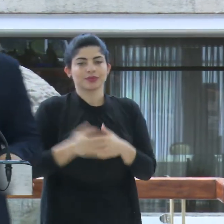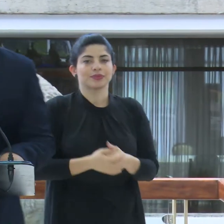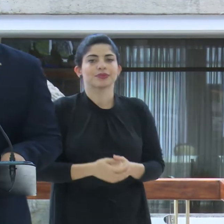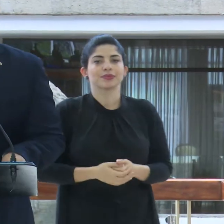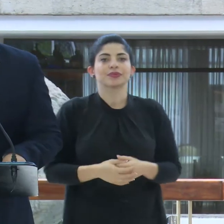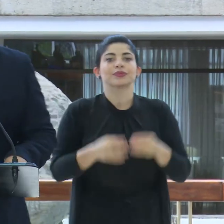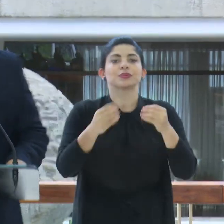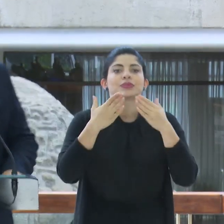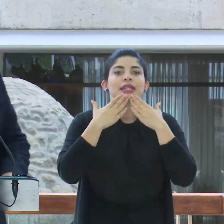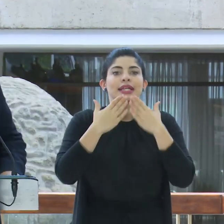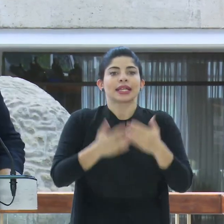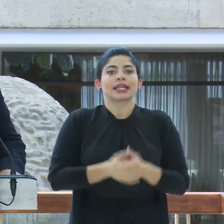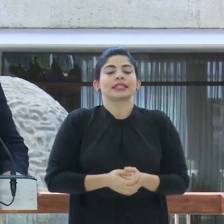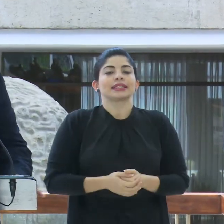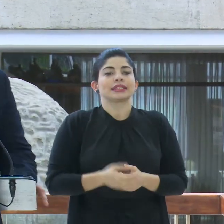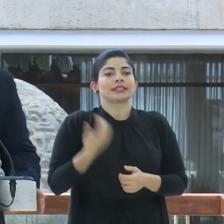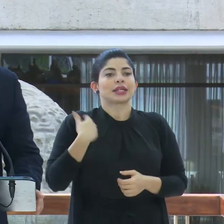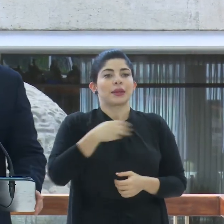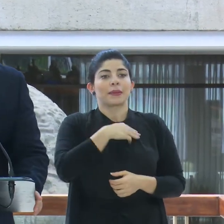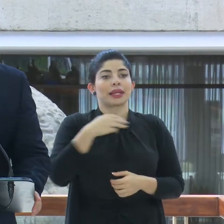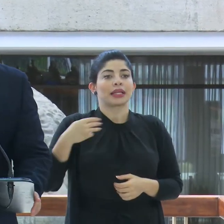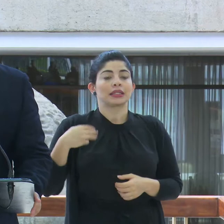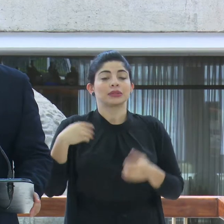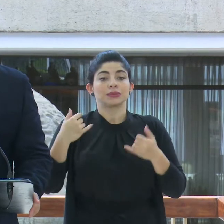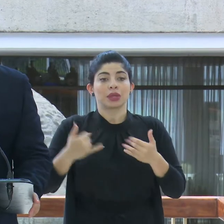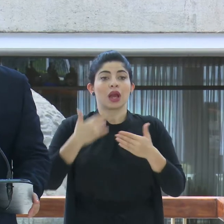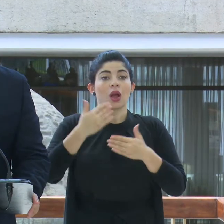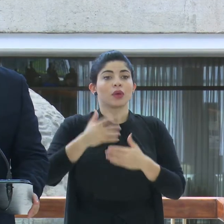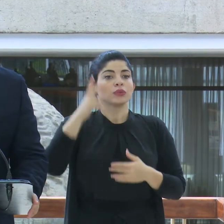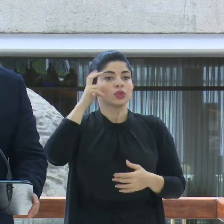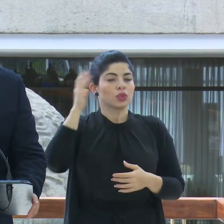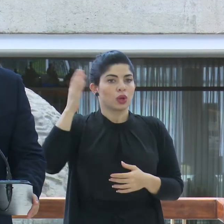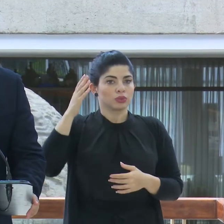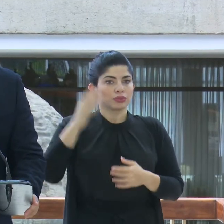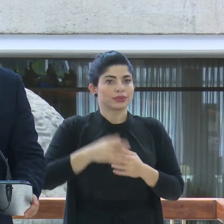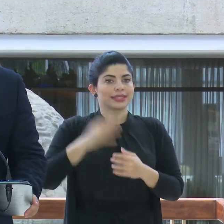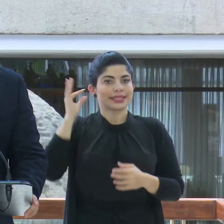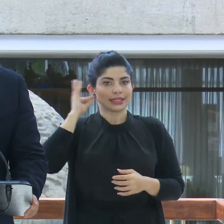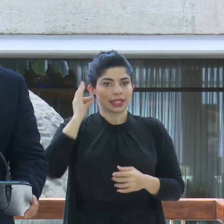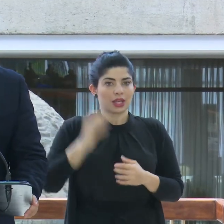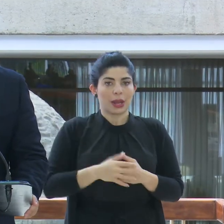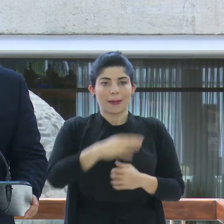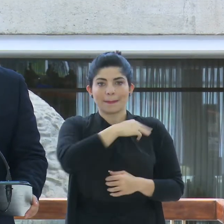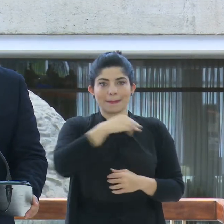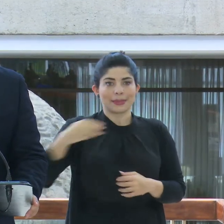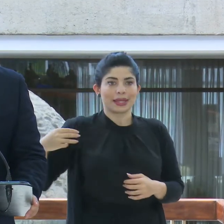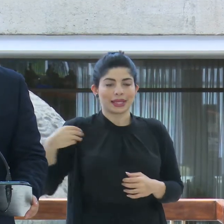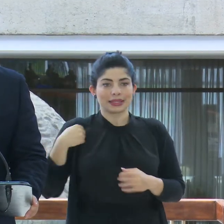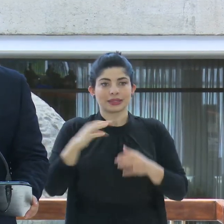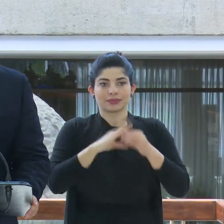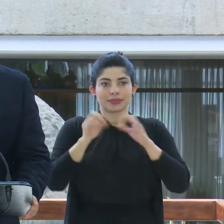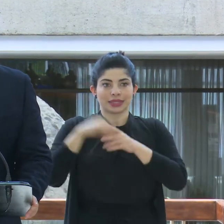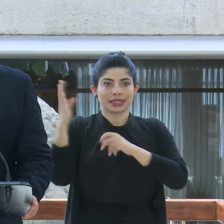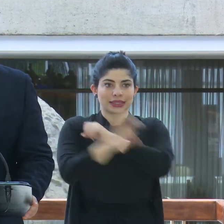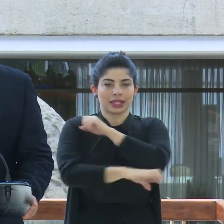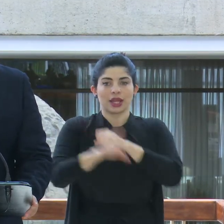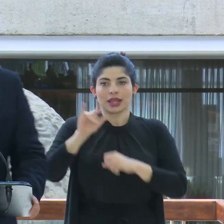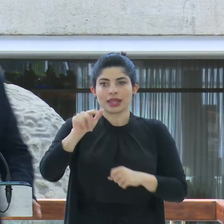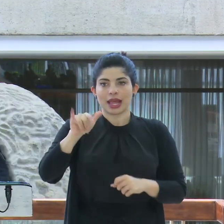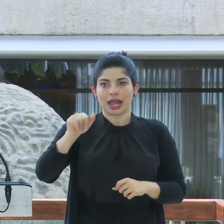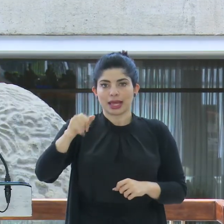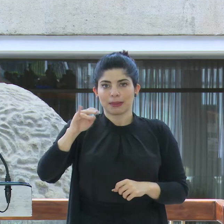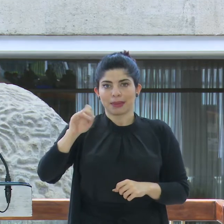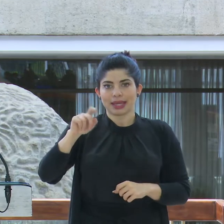Muchas gracias señor ministro. Vamos ahora a escuchar el mensaje de la señora ministra de Comercio Exterior, doña Diana Jiménez